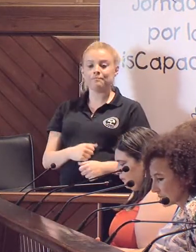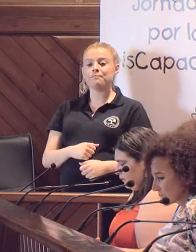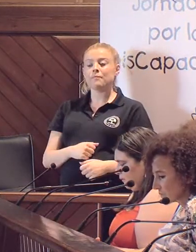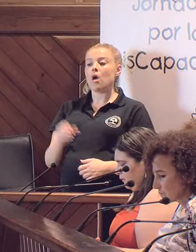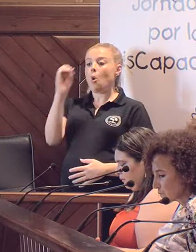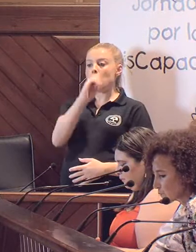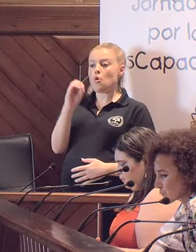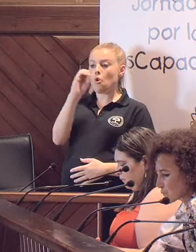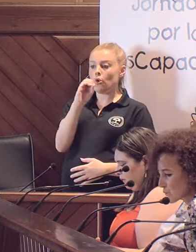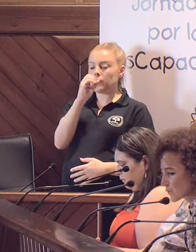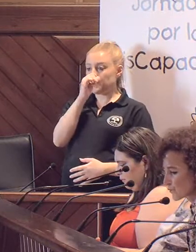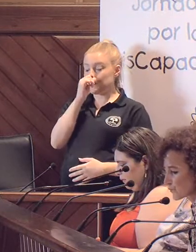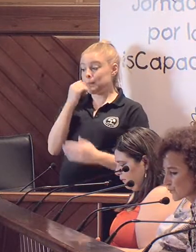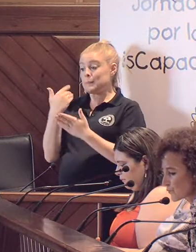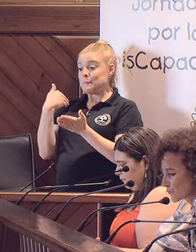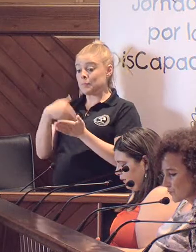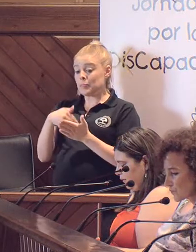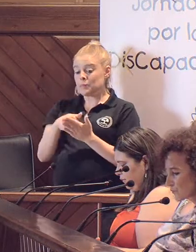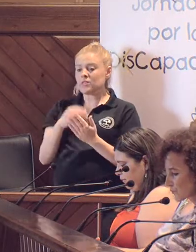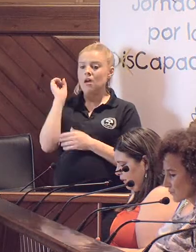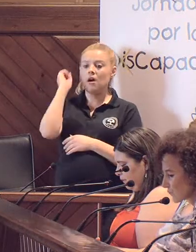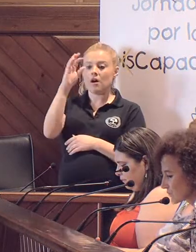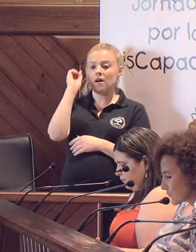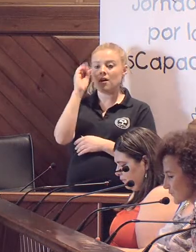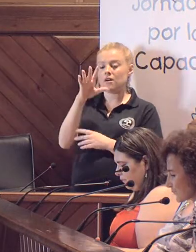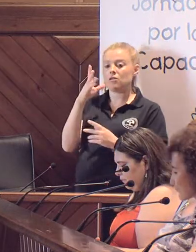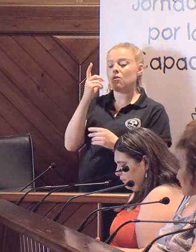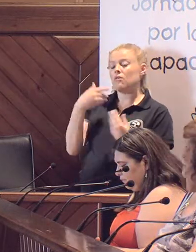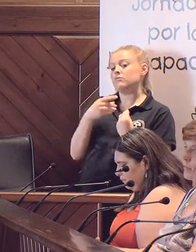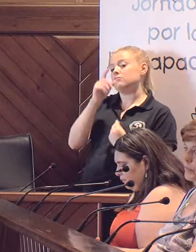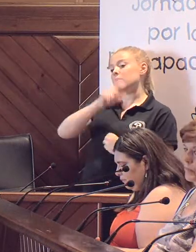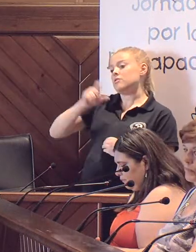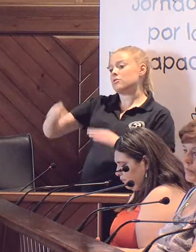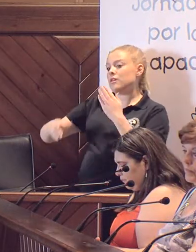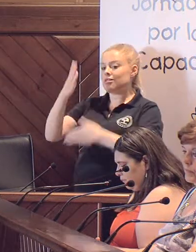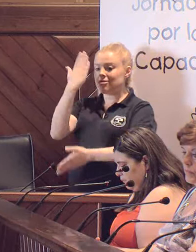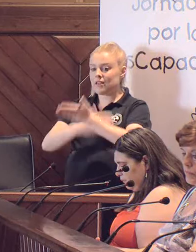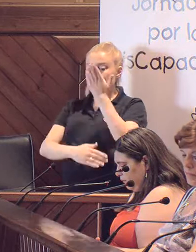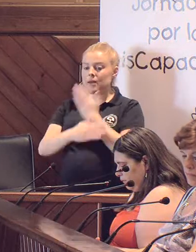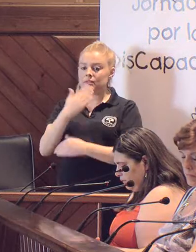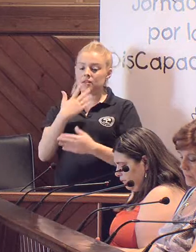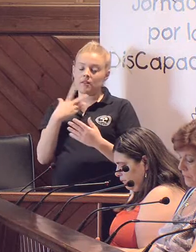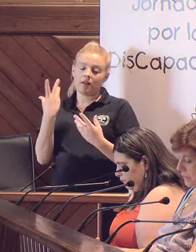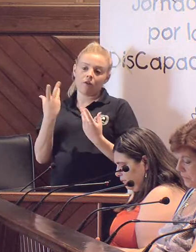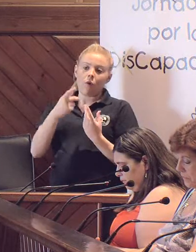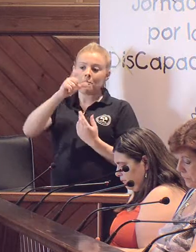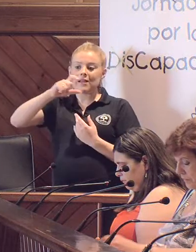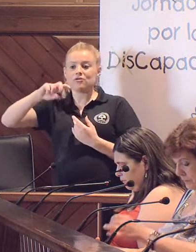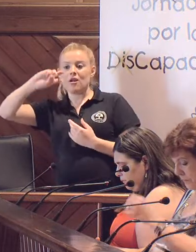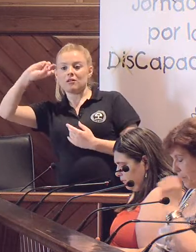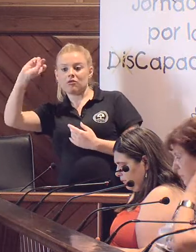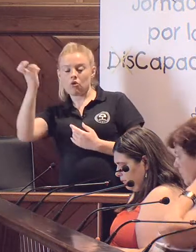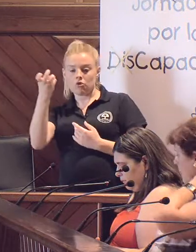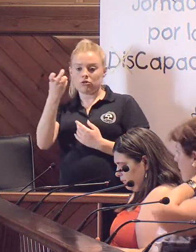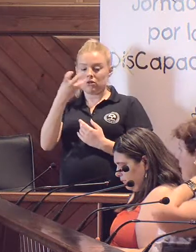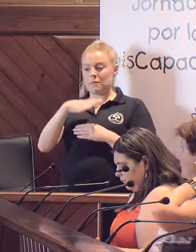Prode, pues, sobre todo, nos pedía también charlas y encuentros con las personas con discapacidad, con el resto de la población, para obtener